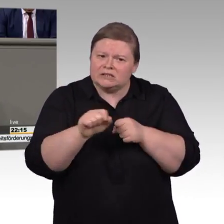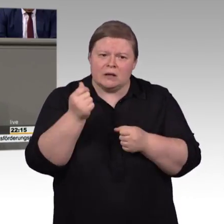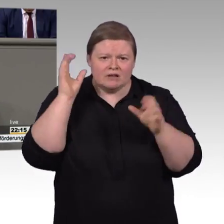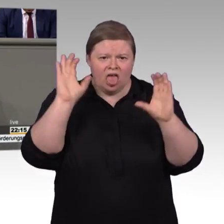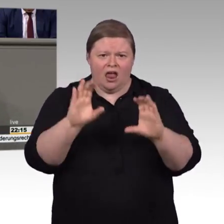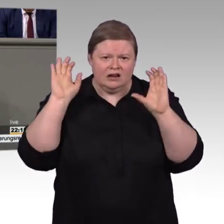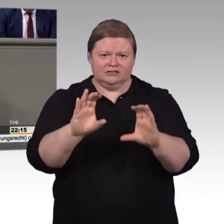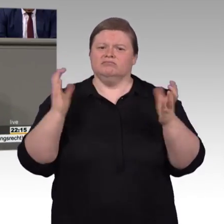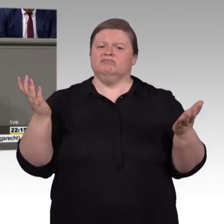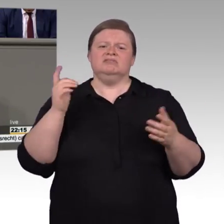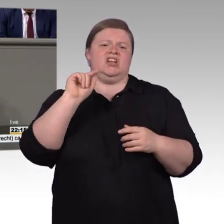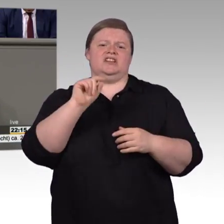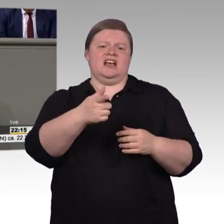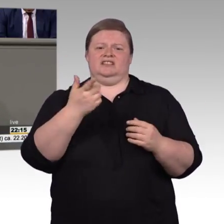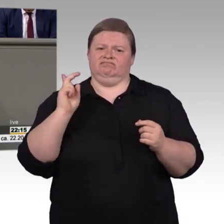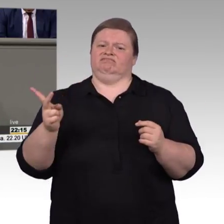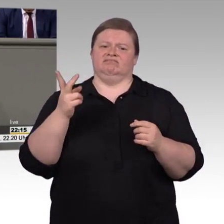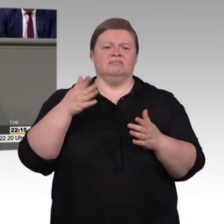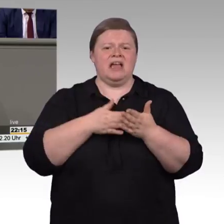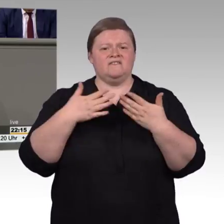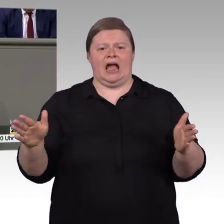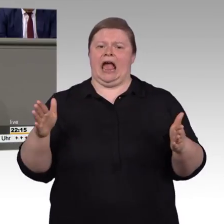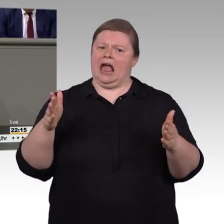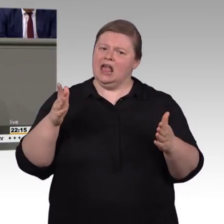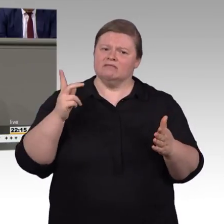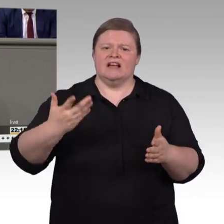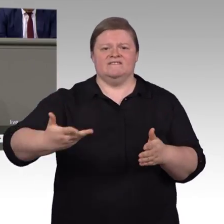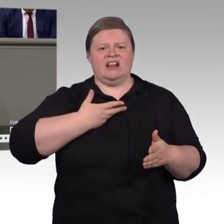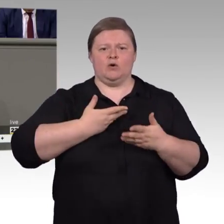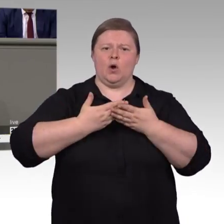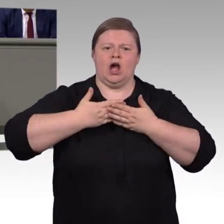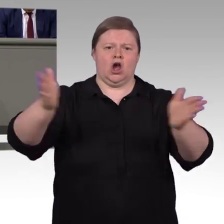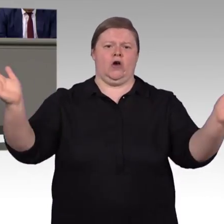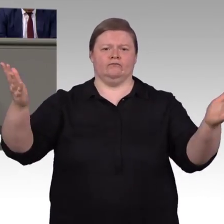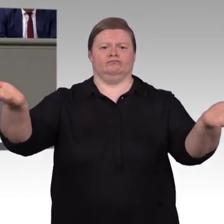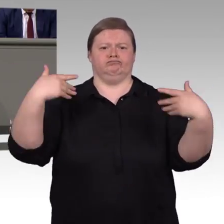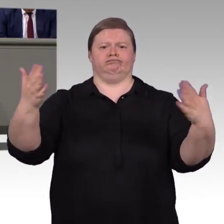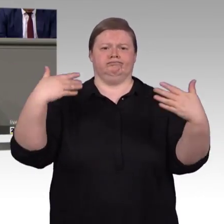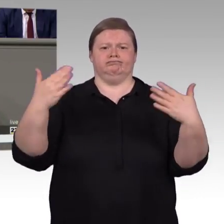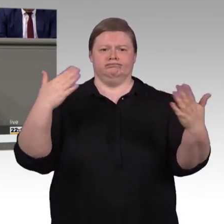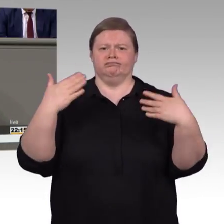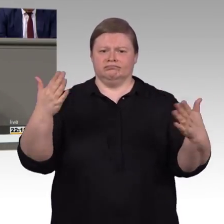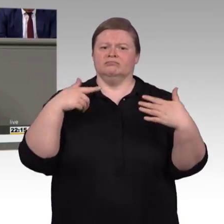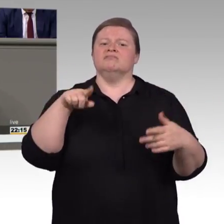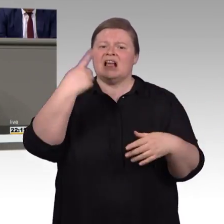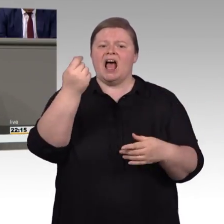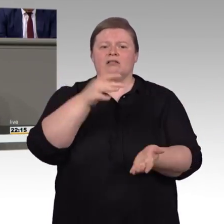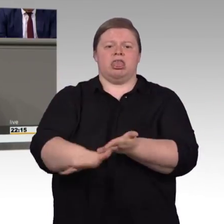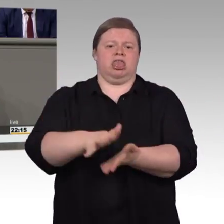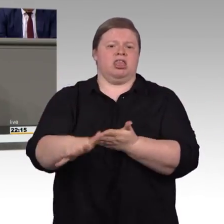Wenn wir von Teilhabe reden, wozu Barrierefreiheit gehört, dann reden wir auch von Miteinander. Zwei Gruppen, nämlich Menschen mit und